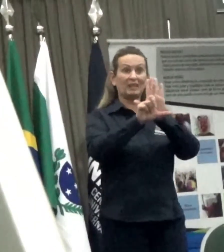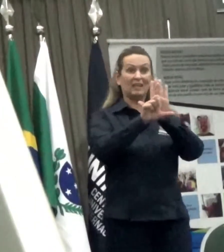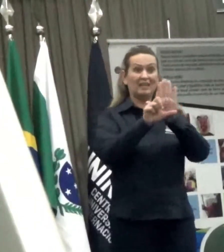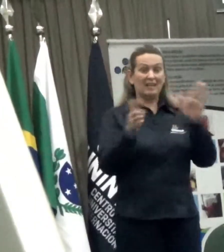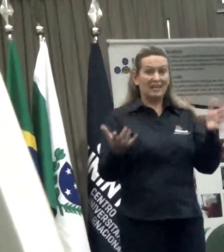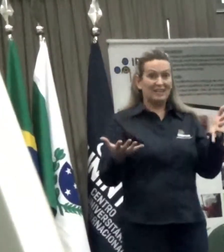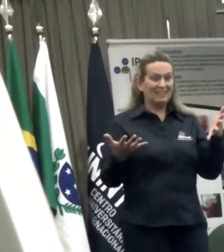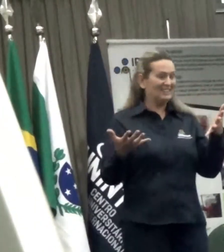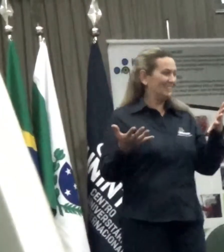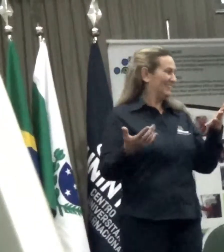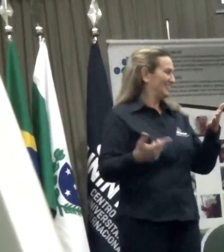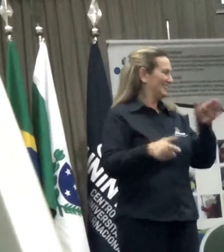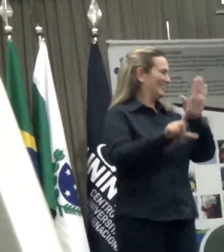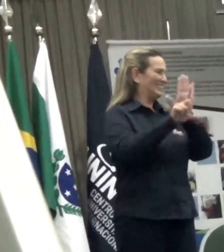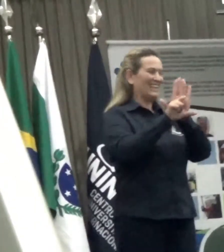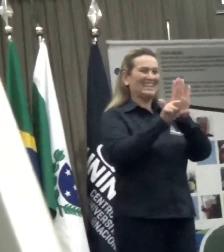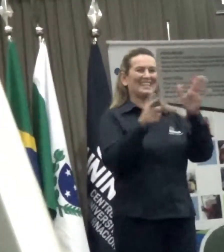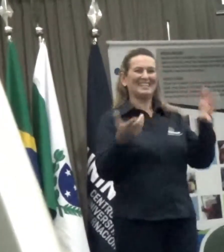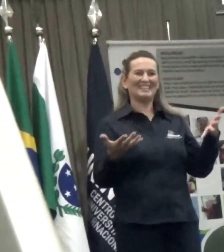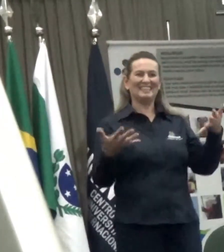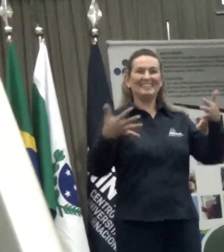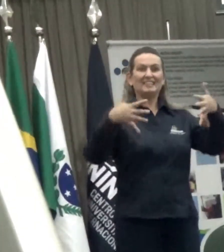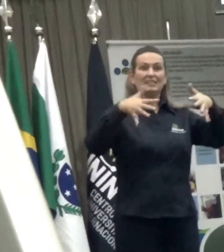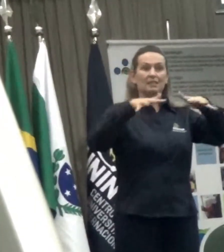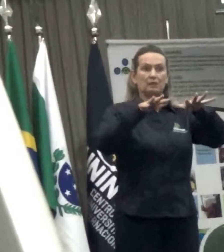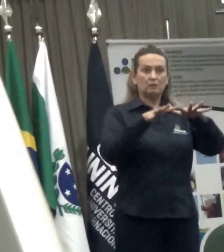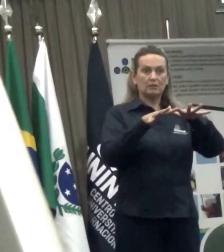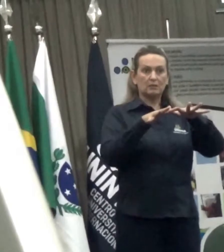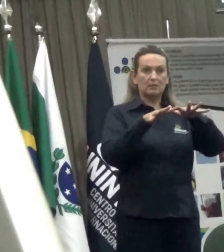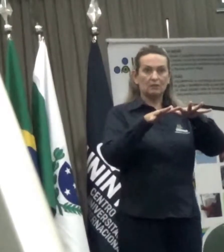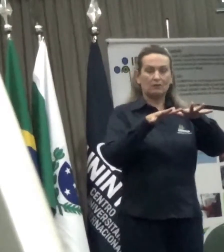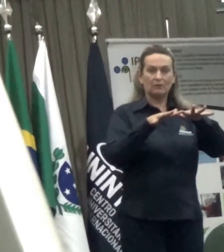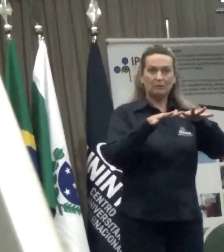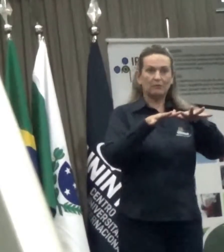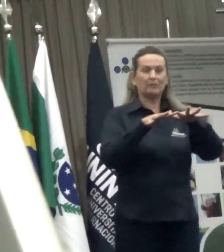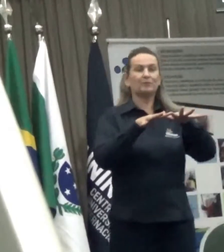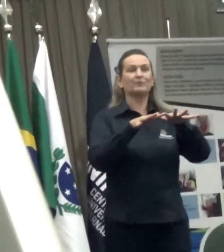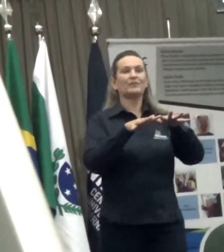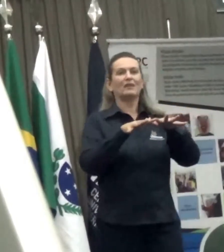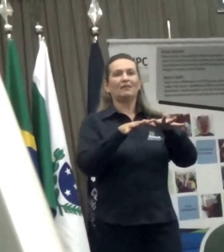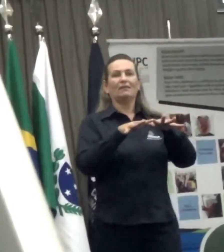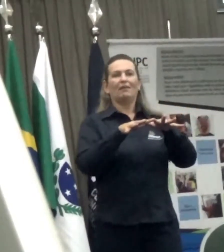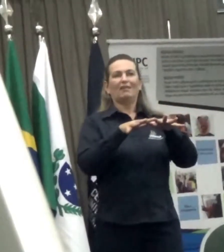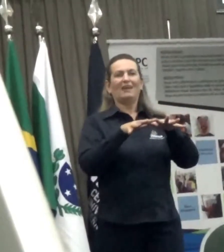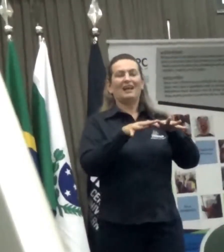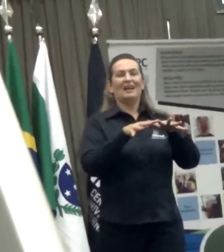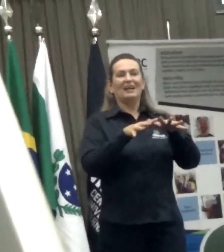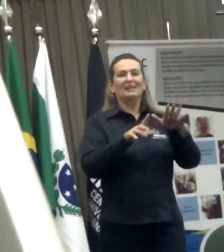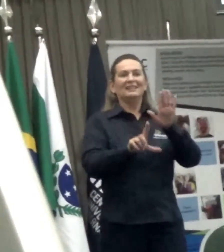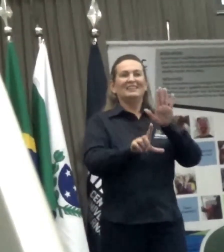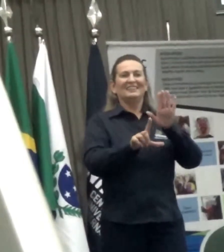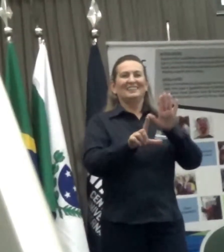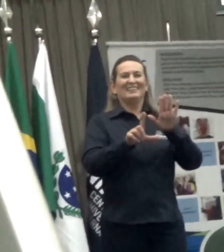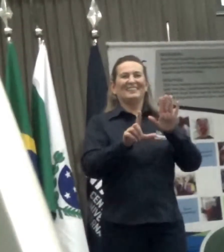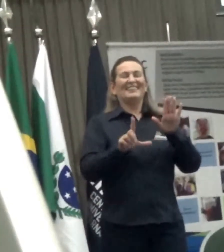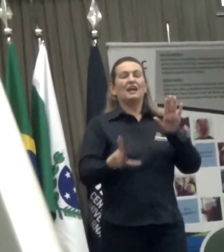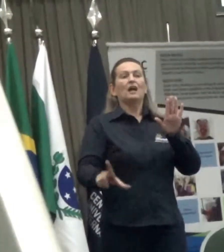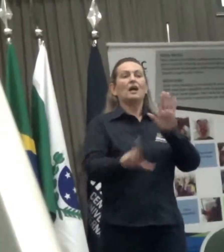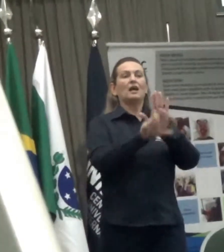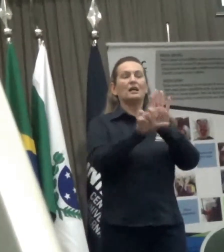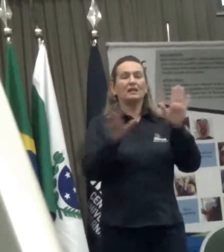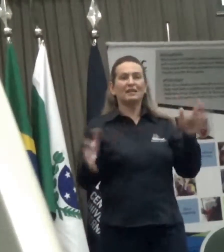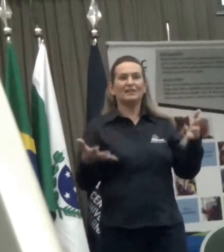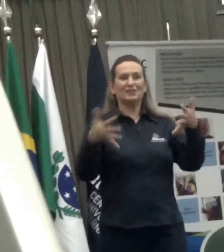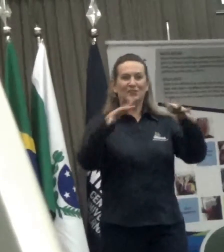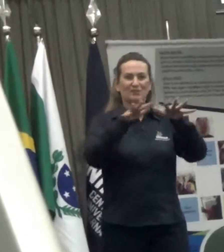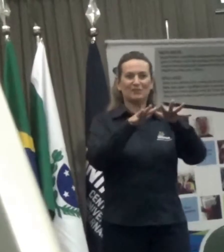Registra... Pelo menos... Se restringirá... Registra... Sumiu a palavra. Se re... Vai se restringir. Eu